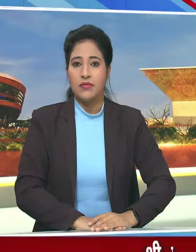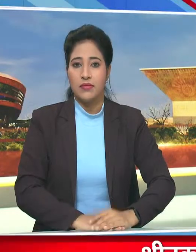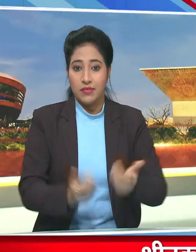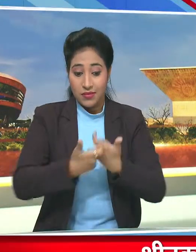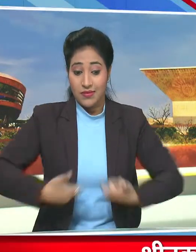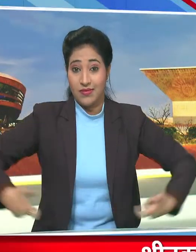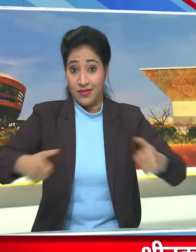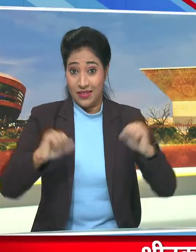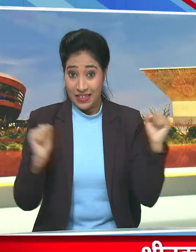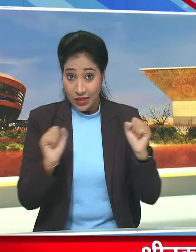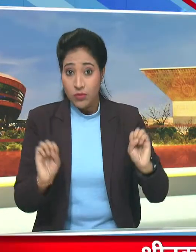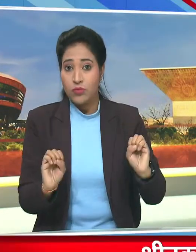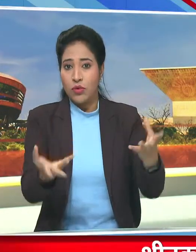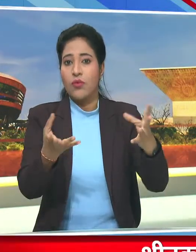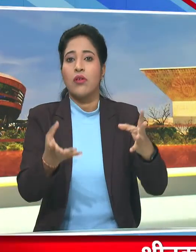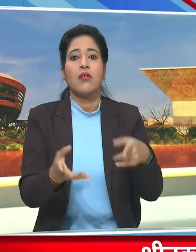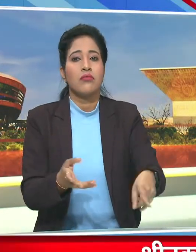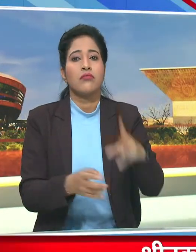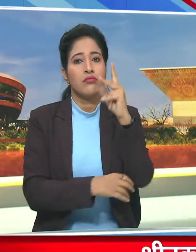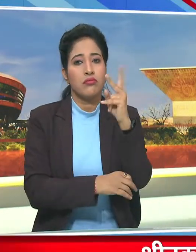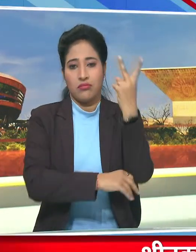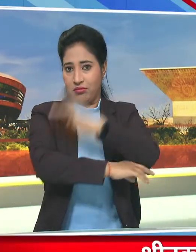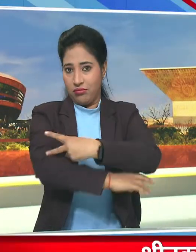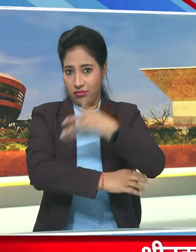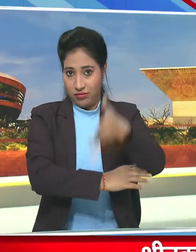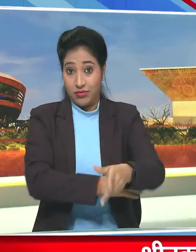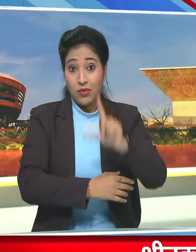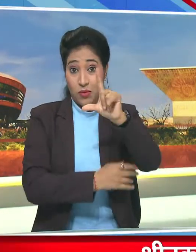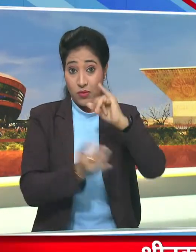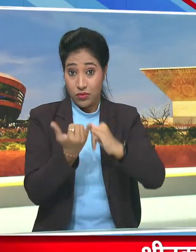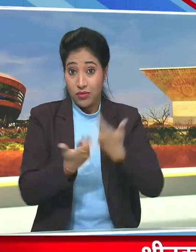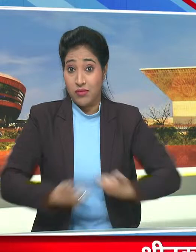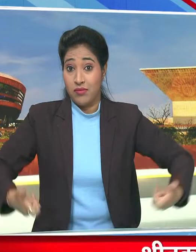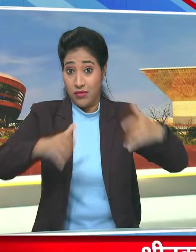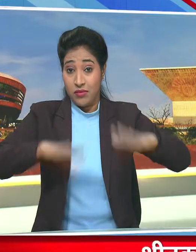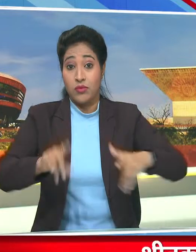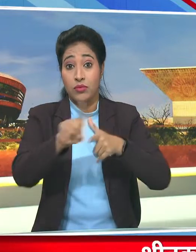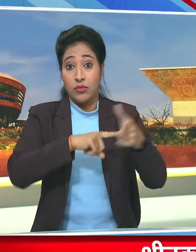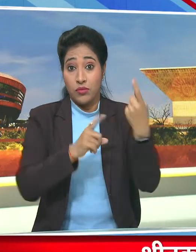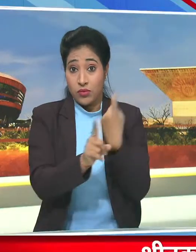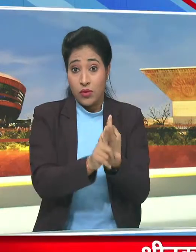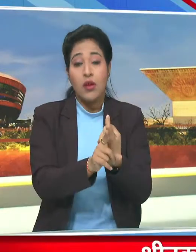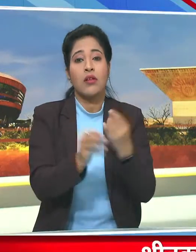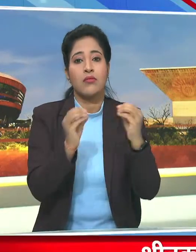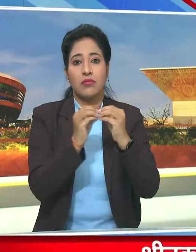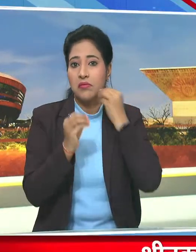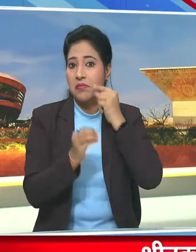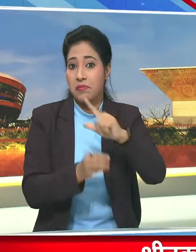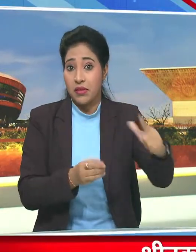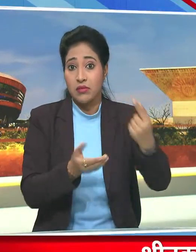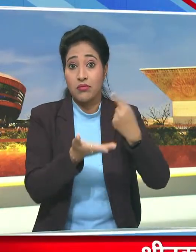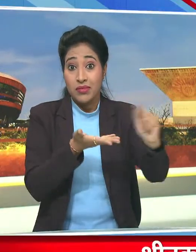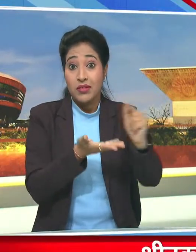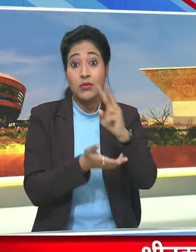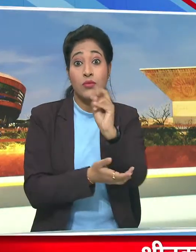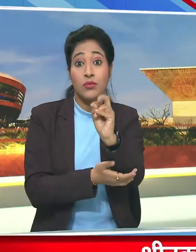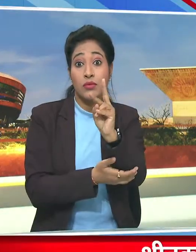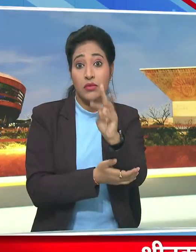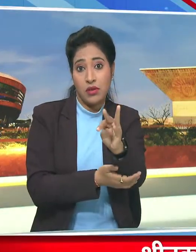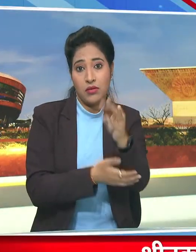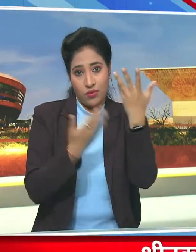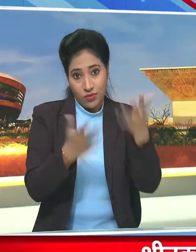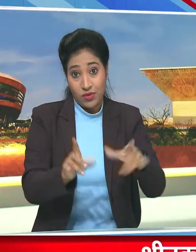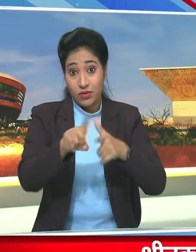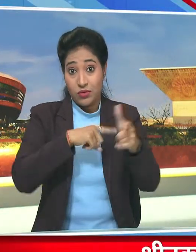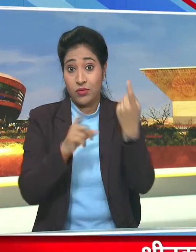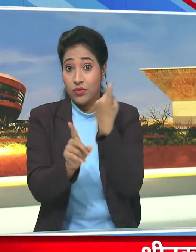संसत के श्रीत कालीन सत्र का दूसरा दिन लोकसभा में जम्मू और कश्मीर आरक्षन संशोधन विधहक दोहजार तेईस और